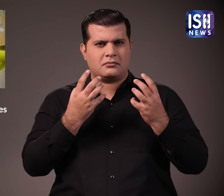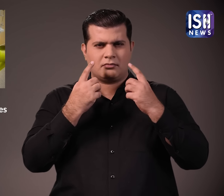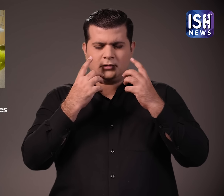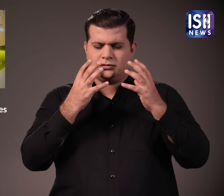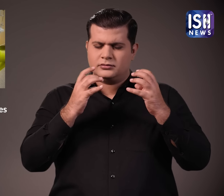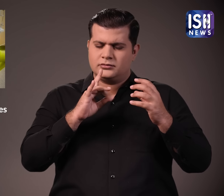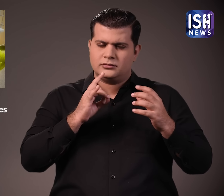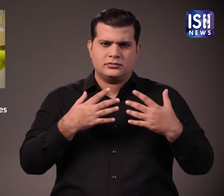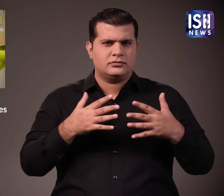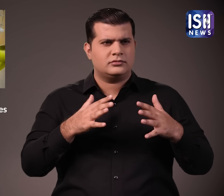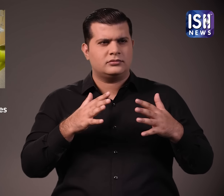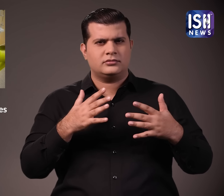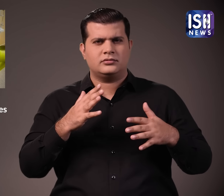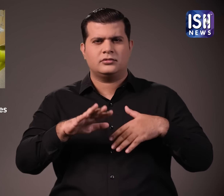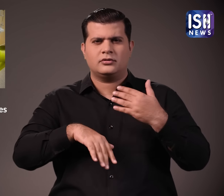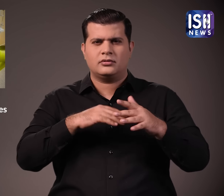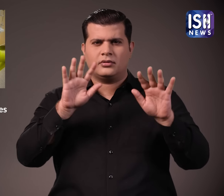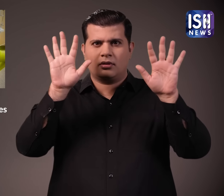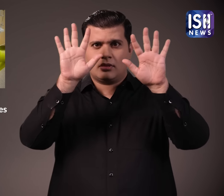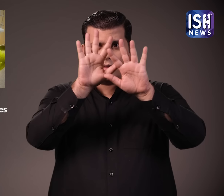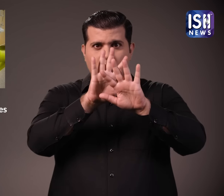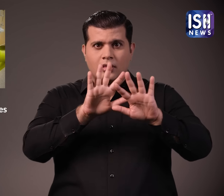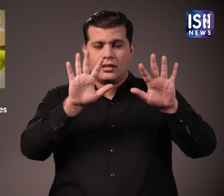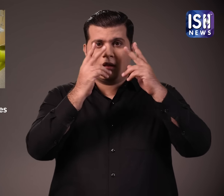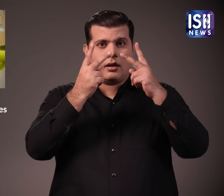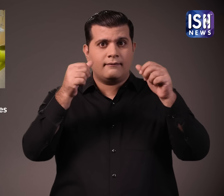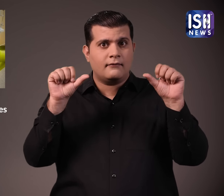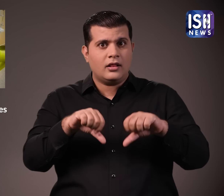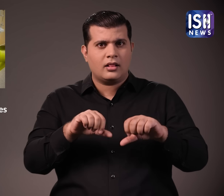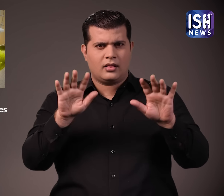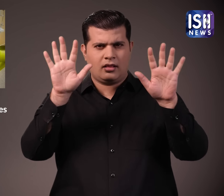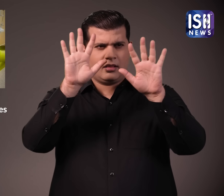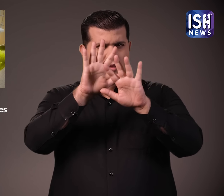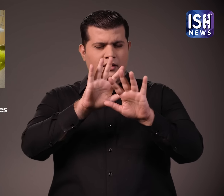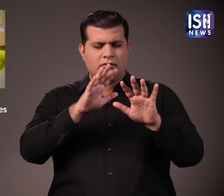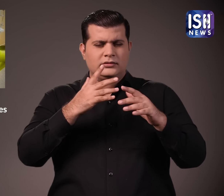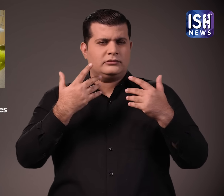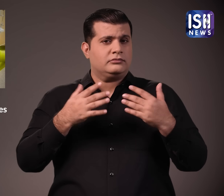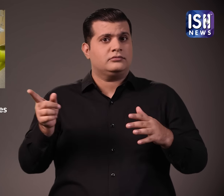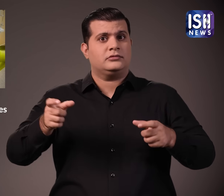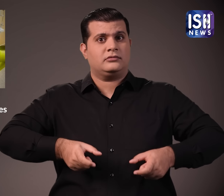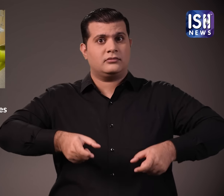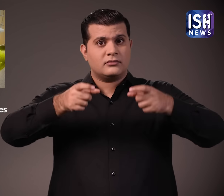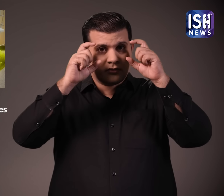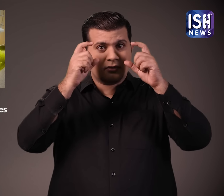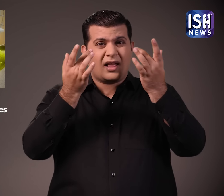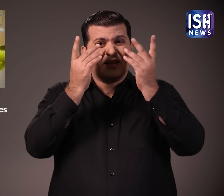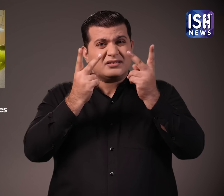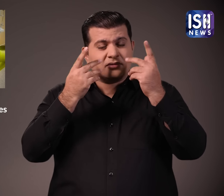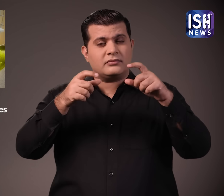और कुछ देर बाद उसे कुछ भी दिखाई नहीं दे रहा था उसने अपने संग्लासेस पहने और डॉक्टर